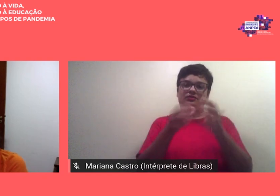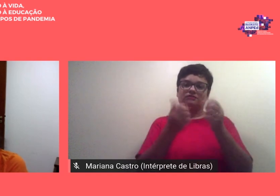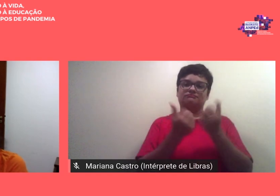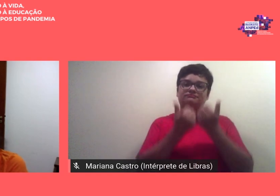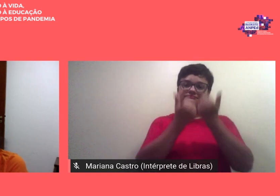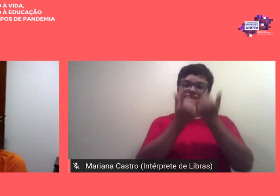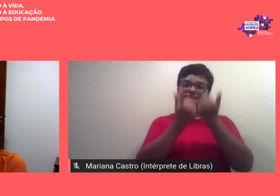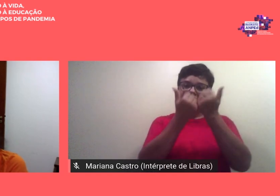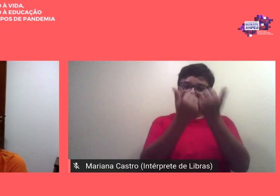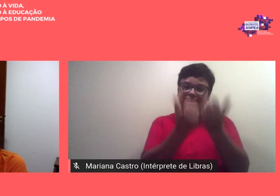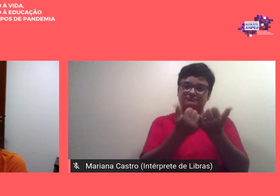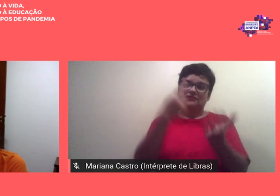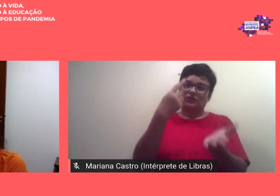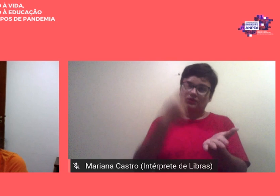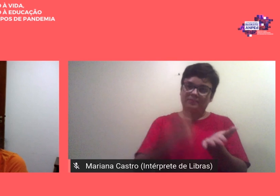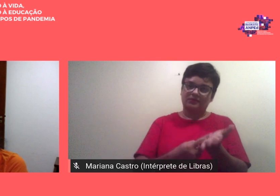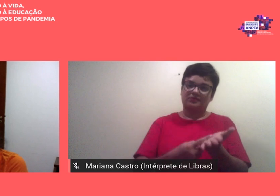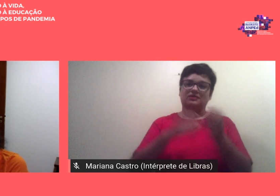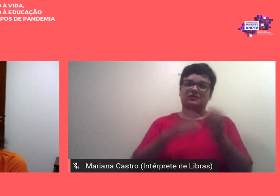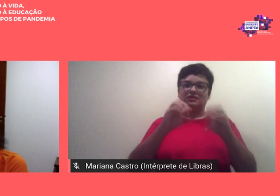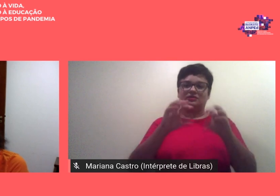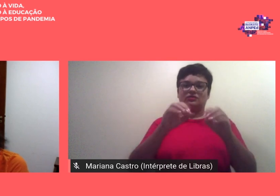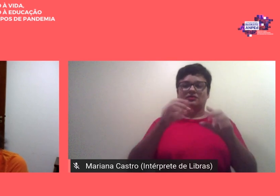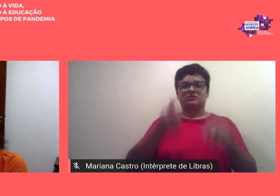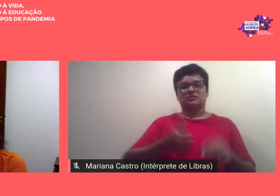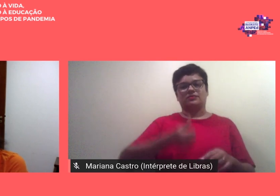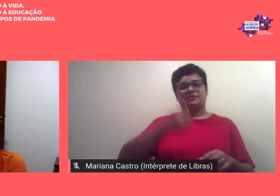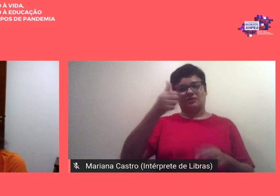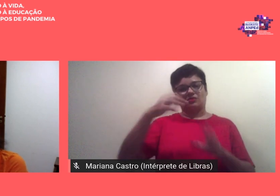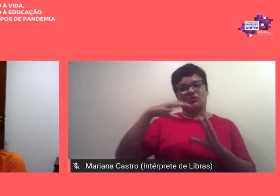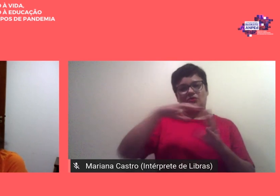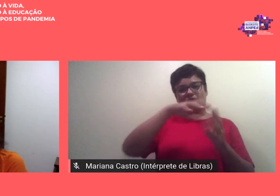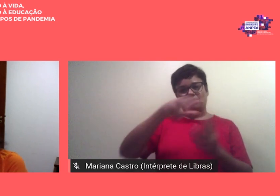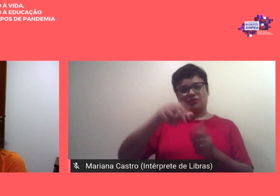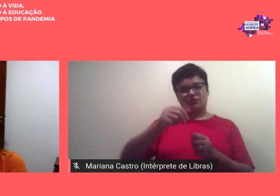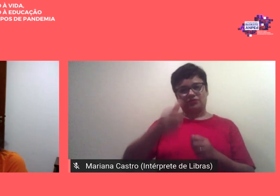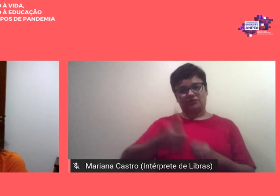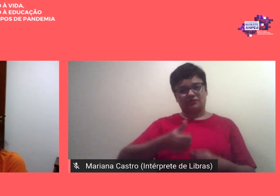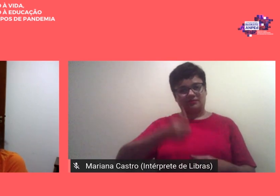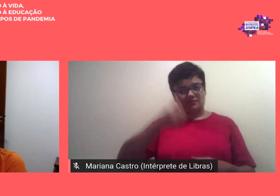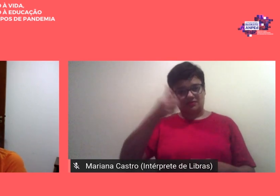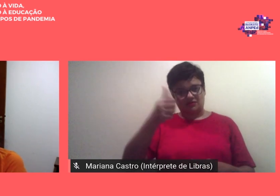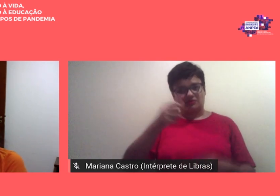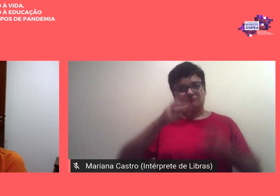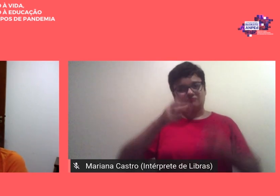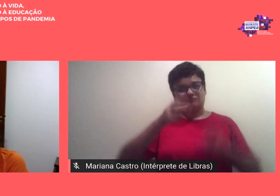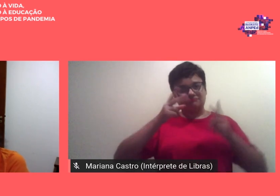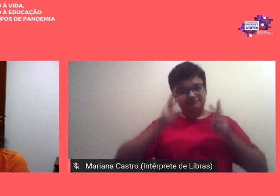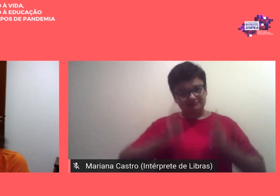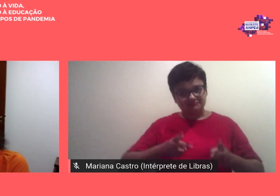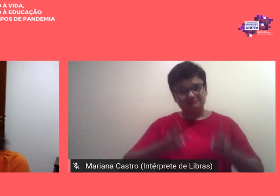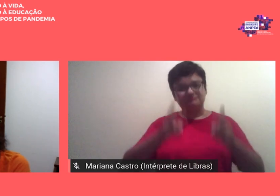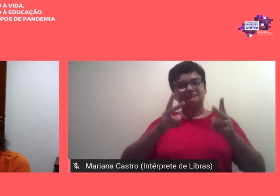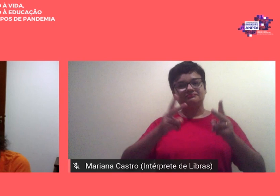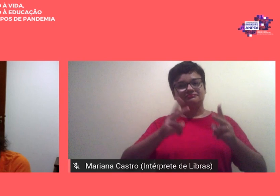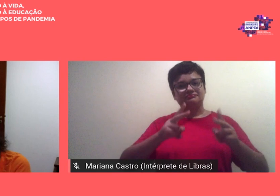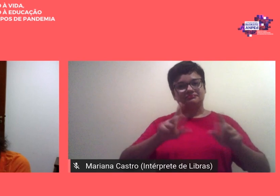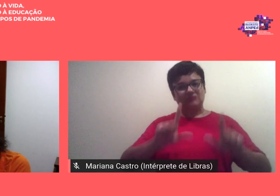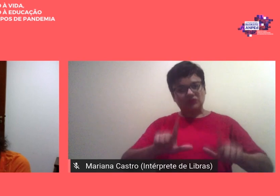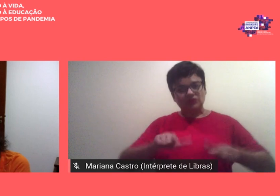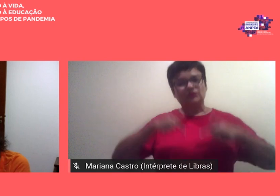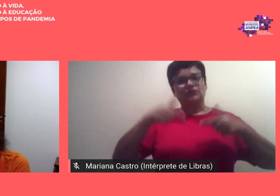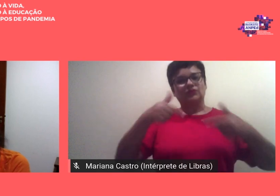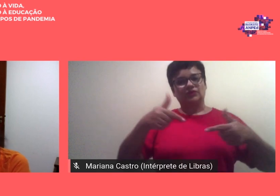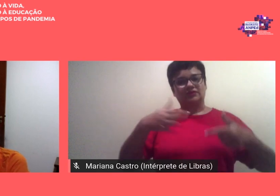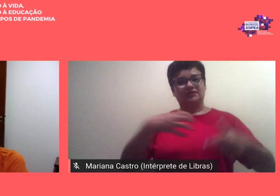e comprometida por uma educação melhor e um mundo melhor seguimos em frente com essa esperança